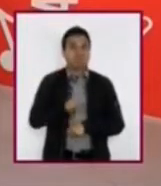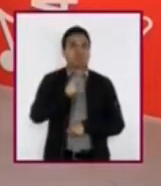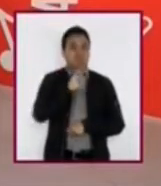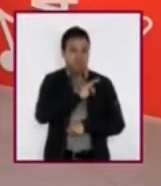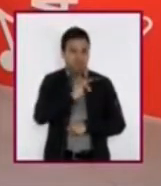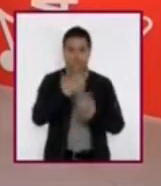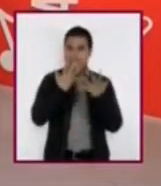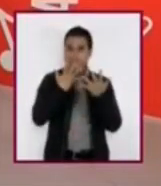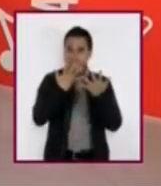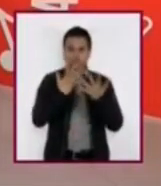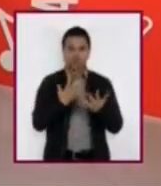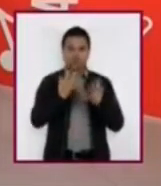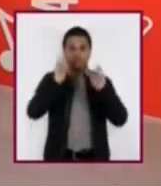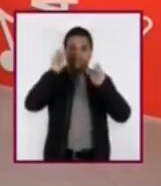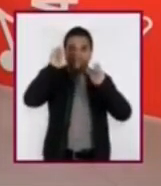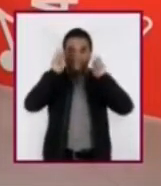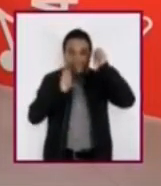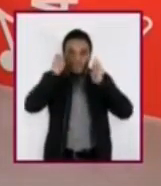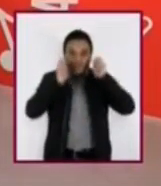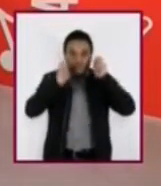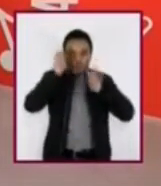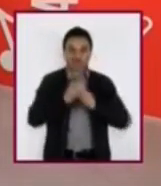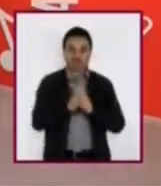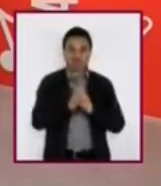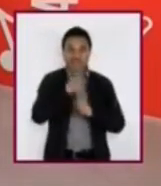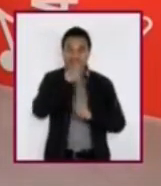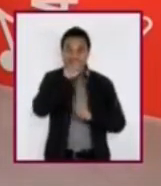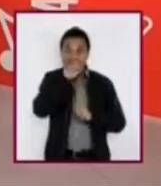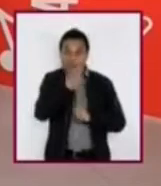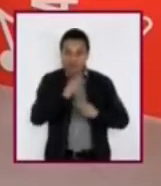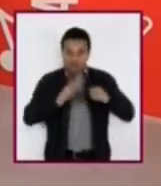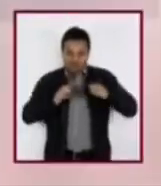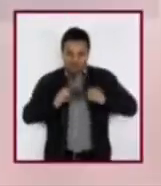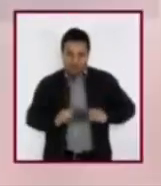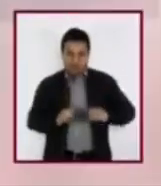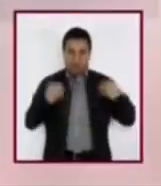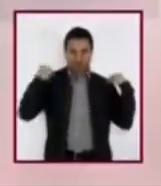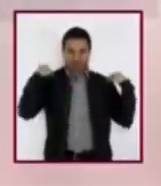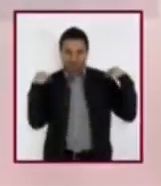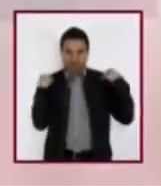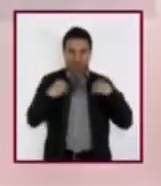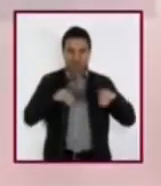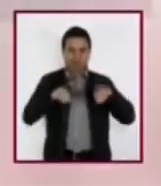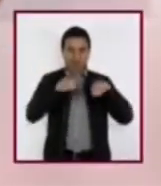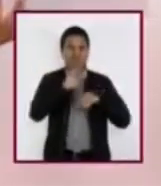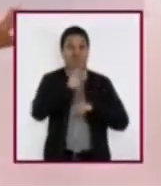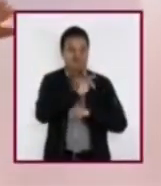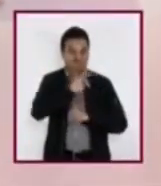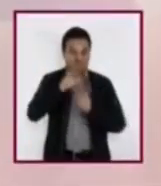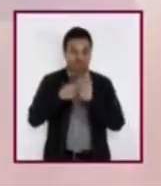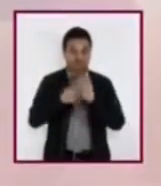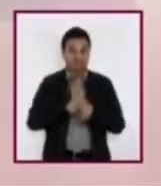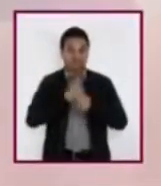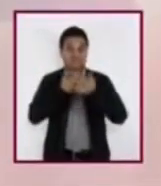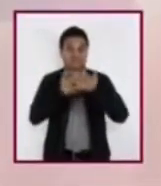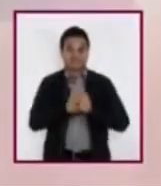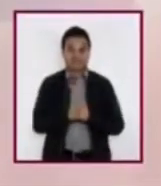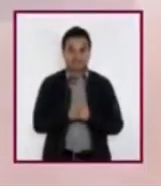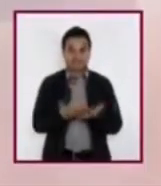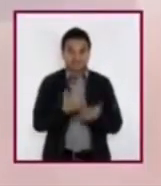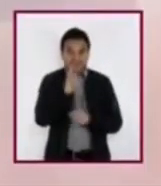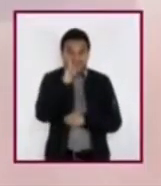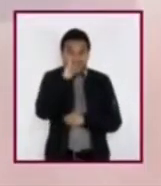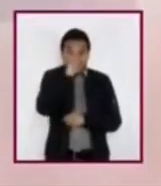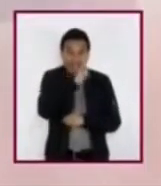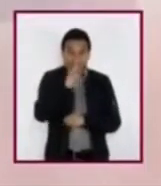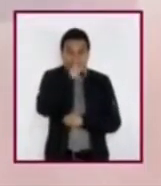las manos, los gestos del rostro e incluso la energía del cuerpo. Y justamente como todo lenguaje es para comunicarnos,